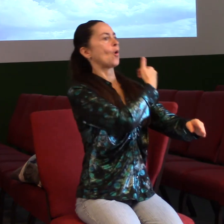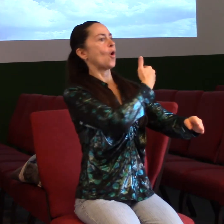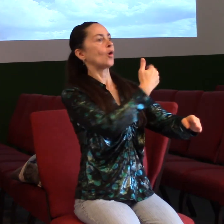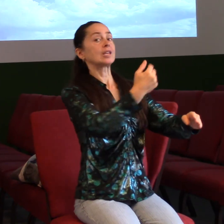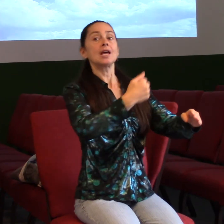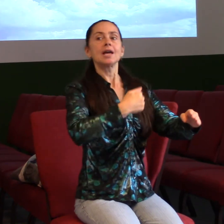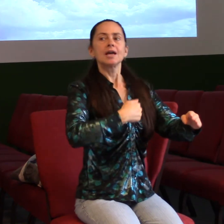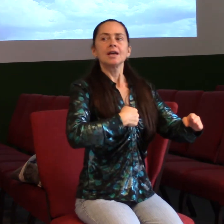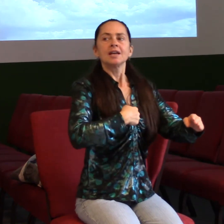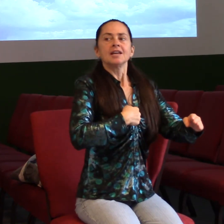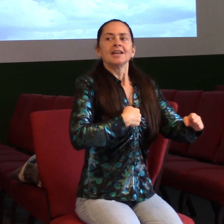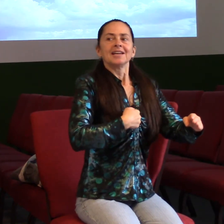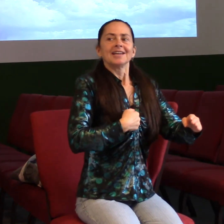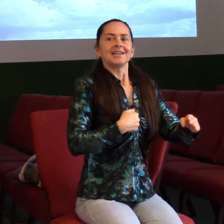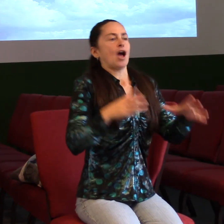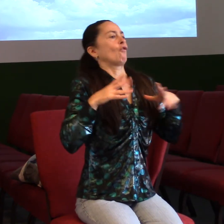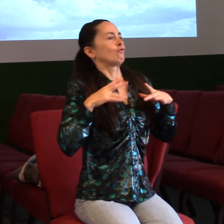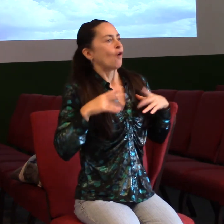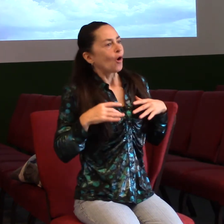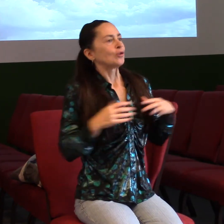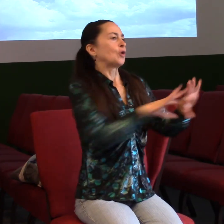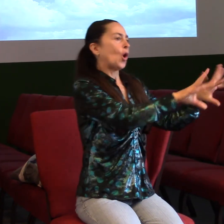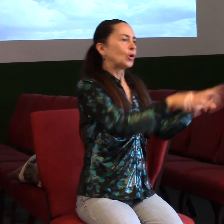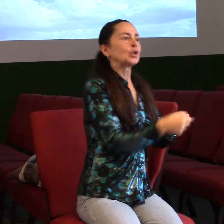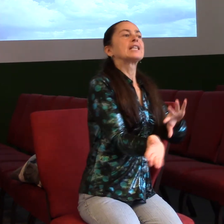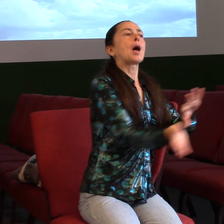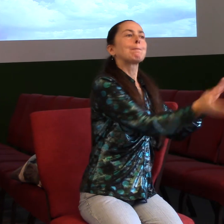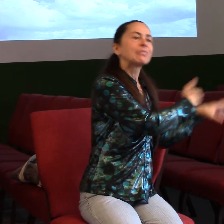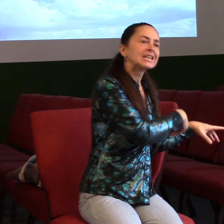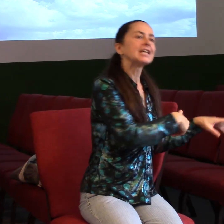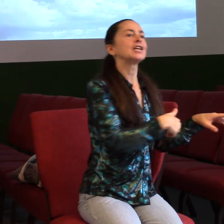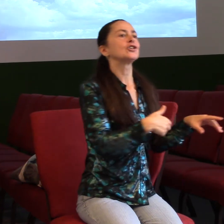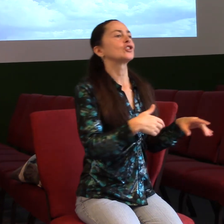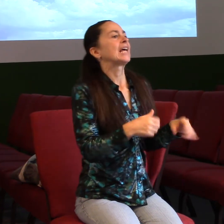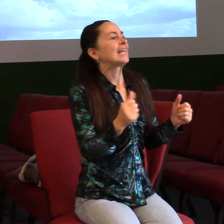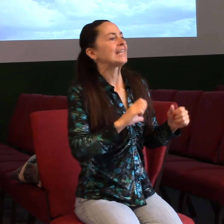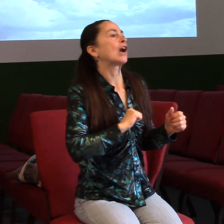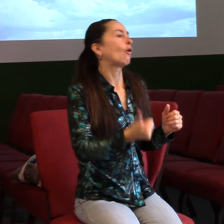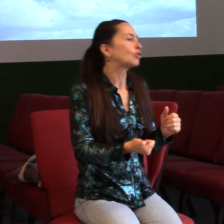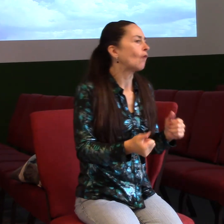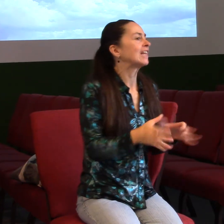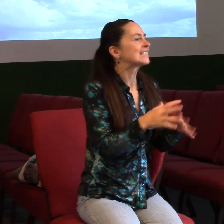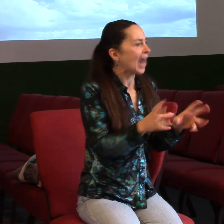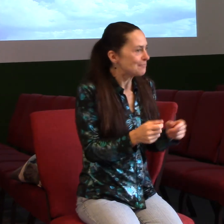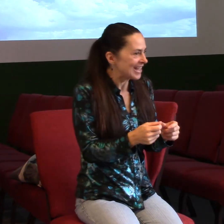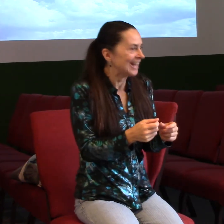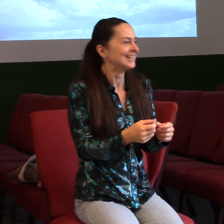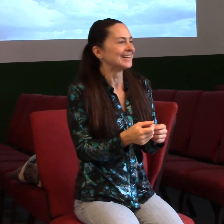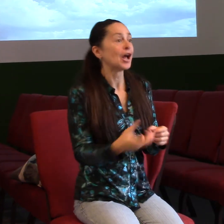jsem zrovna slaměný vdovec a nemám co na práci. Tak oni hnedka, tak pojď s náma na picu, půjdeme prostě někam společně na oběd.